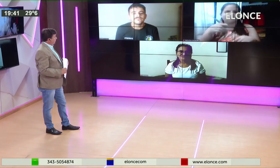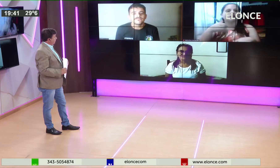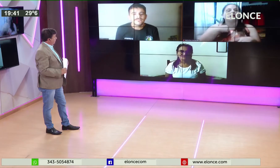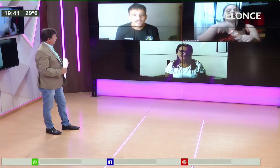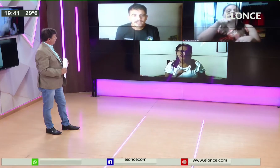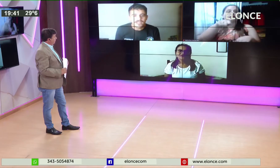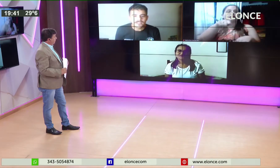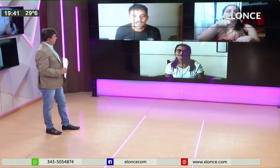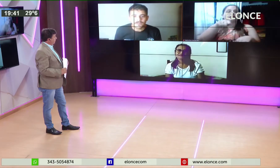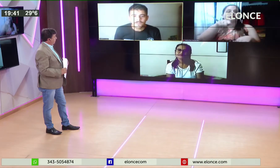Sí.